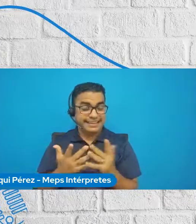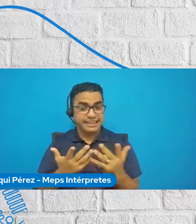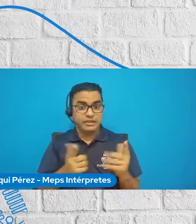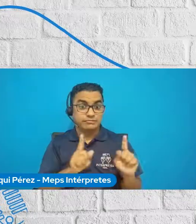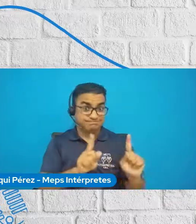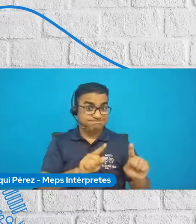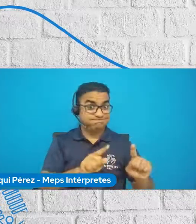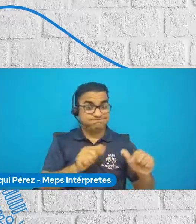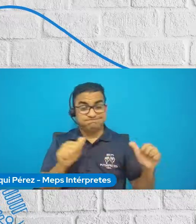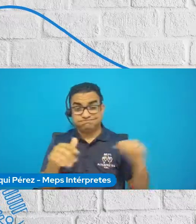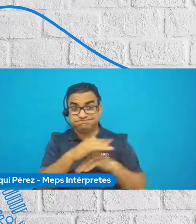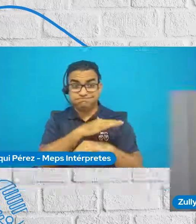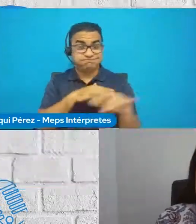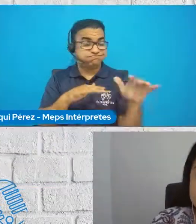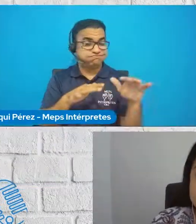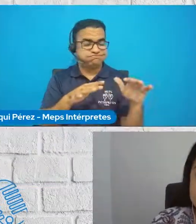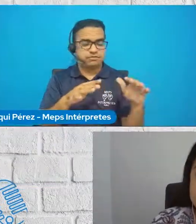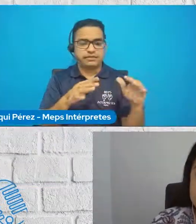línea.